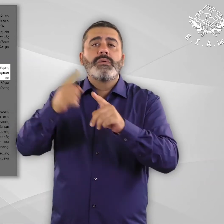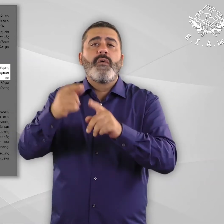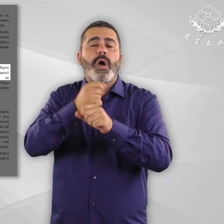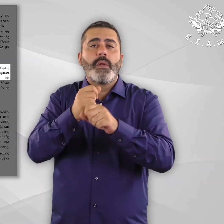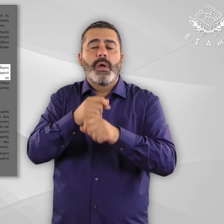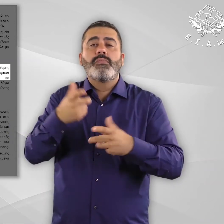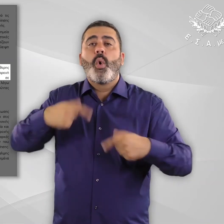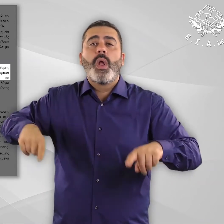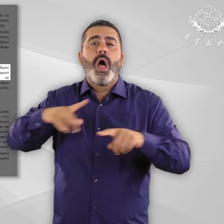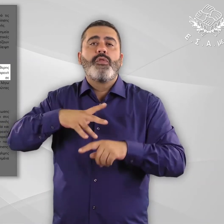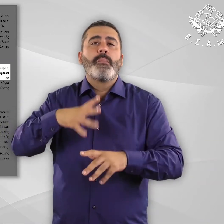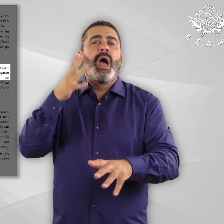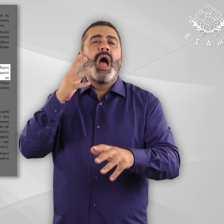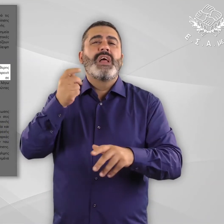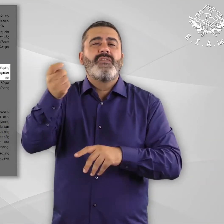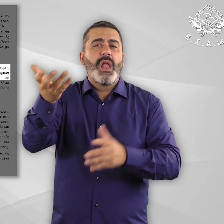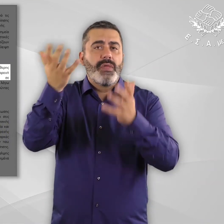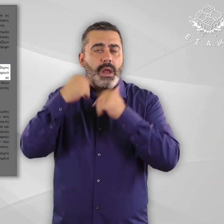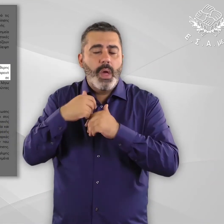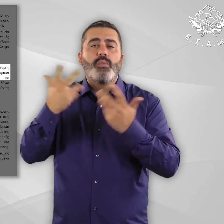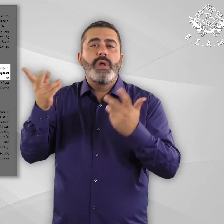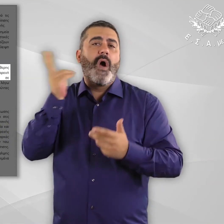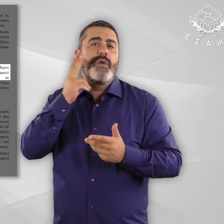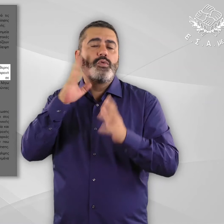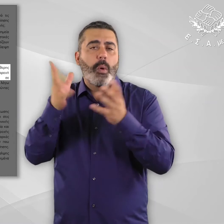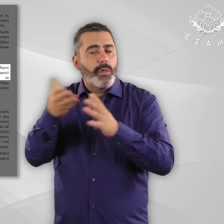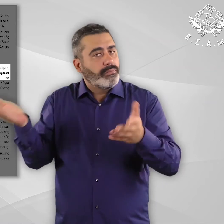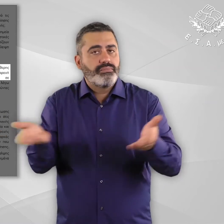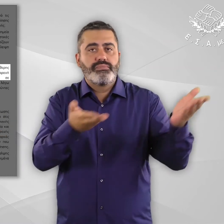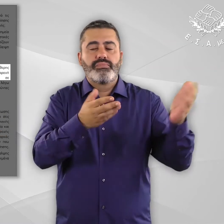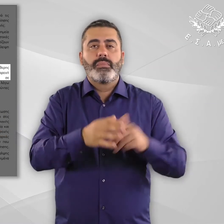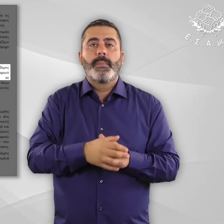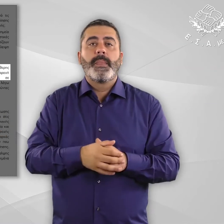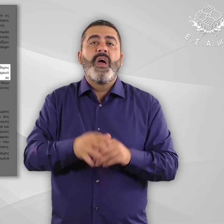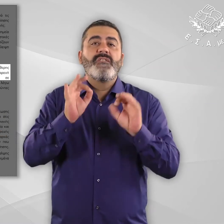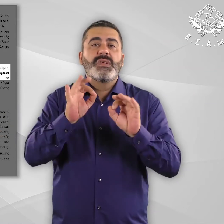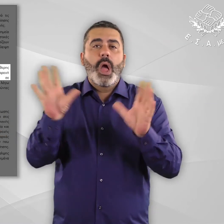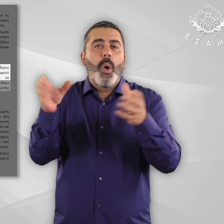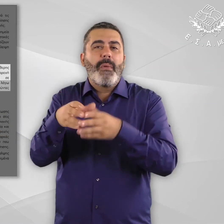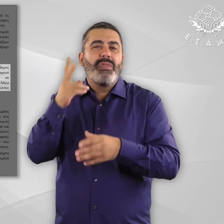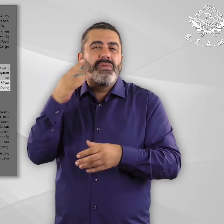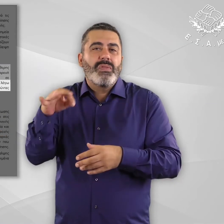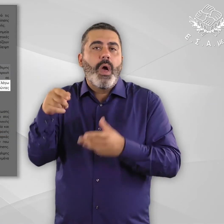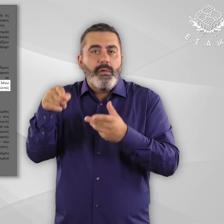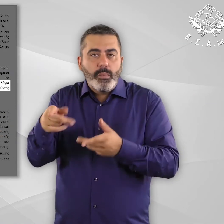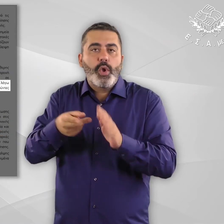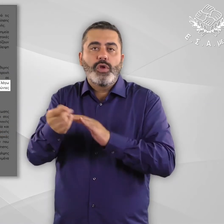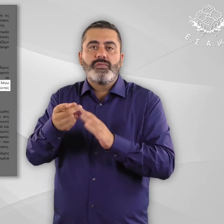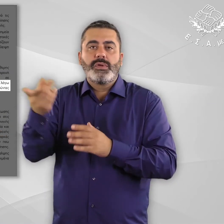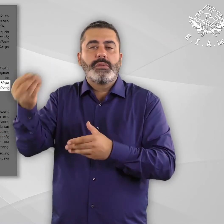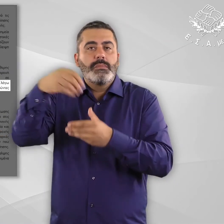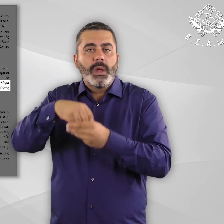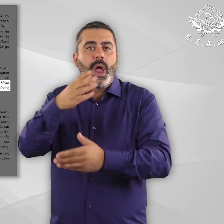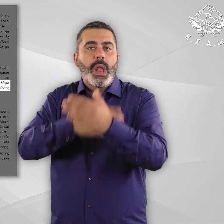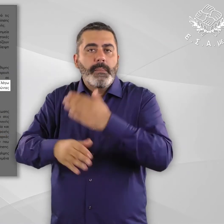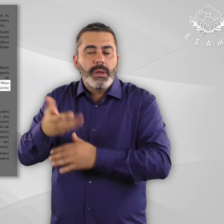παροχή νοσηλευτικής και ιατροφαρμακευτικής περίθαλήψης σε ανασφάλιστους και σε ευάλωτες κοινωνικές ομάδες. Στις εν λόγω ομάδες